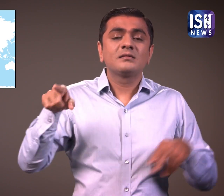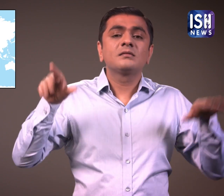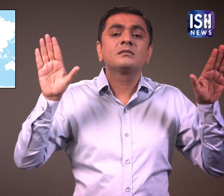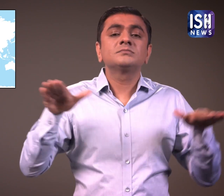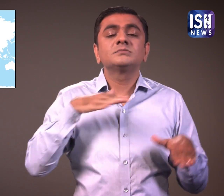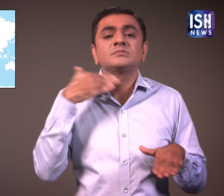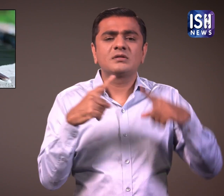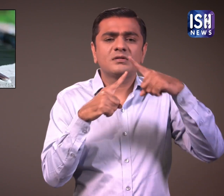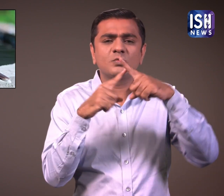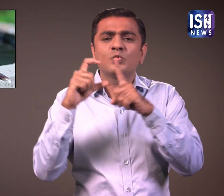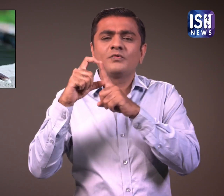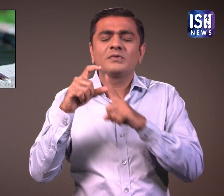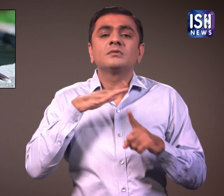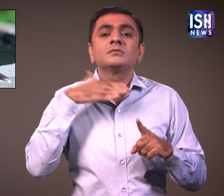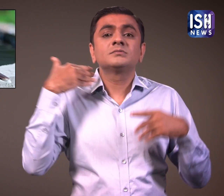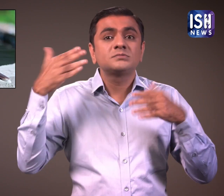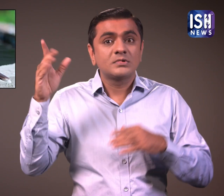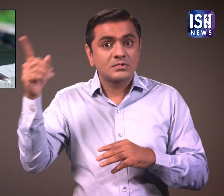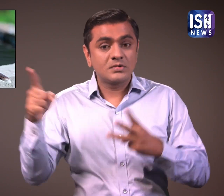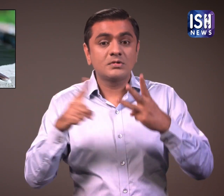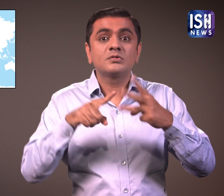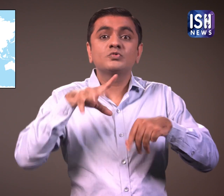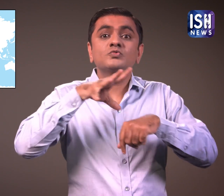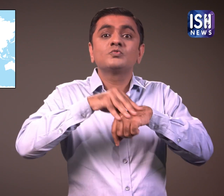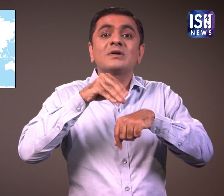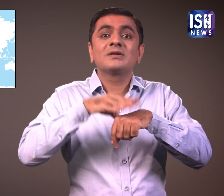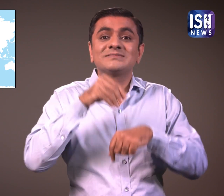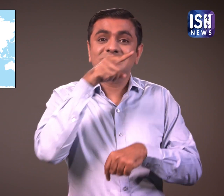इटली में जंगली कबूतर की और स्वीडन में जैक डॉक की मौत शामिल है